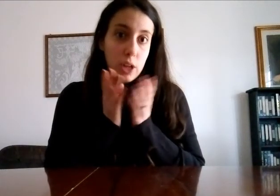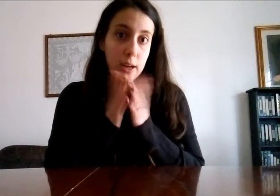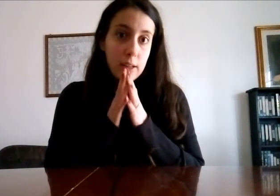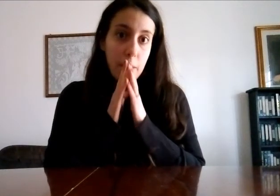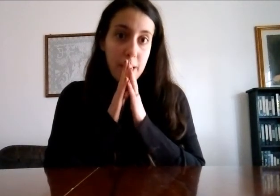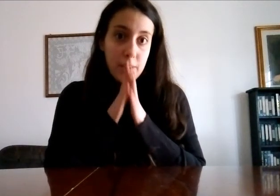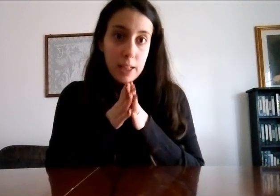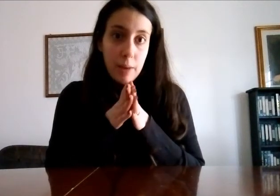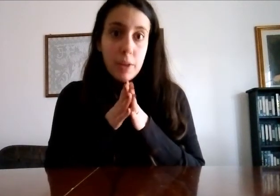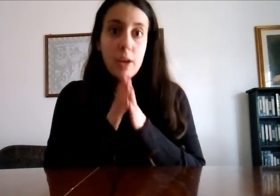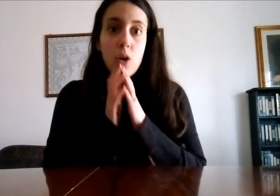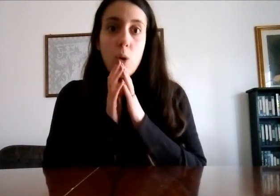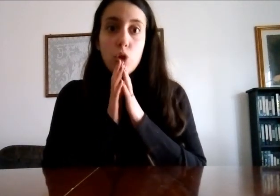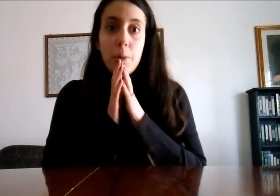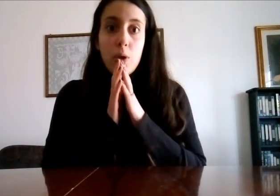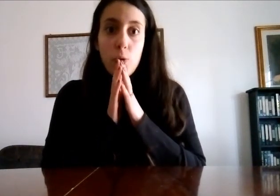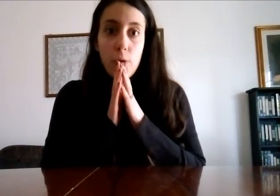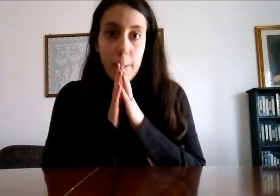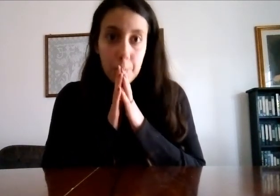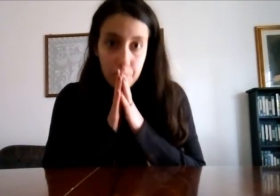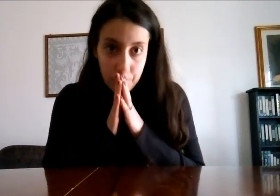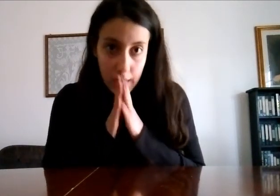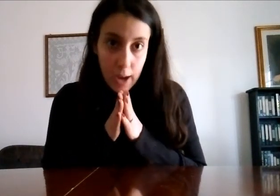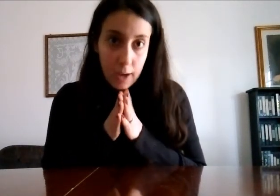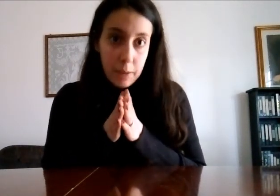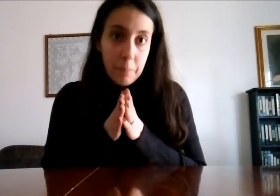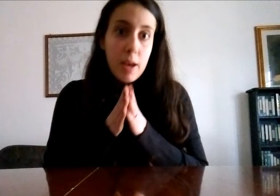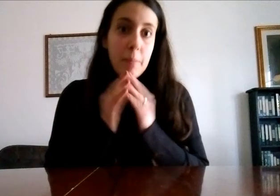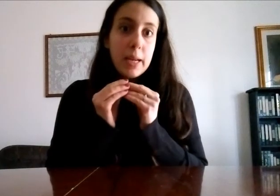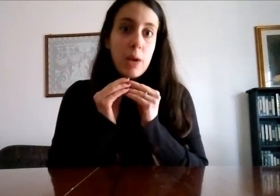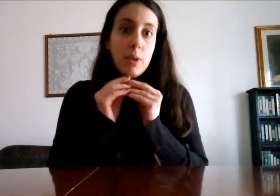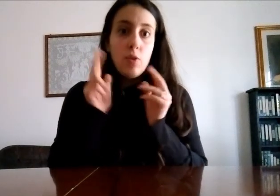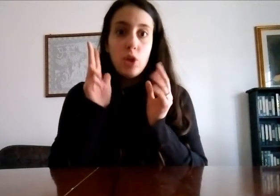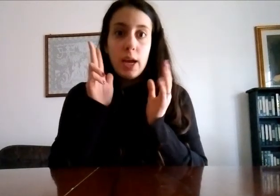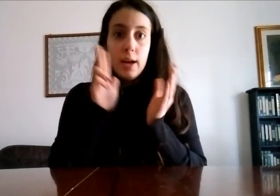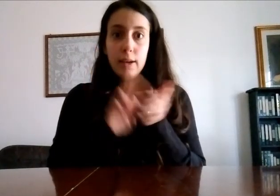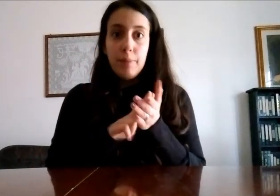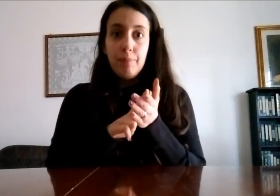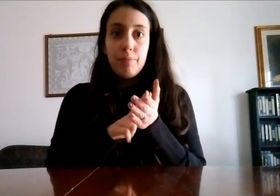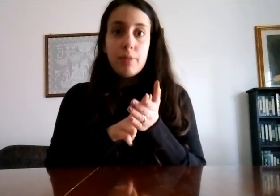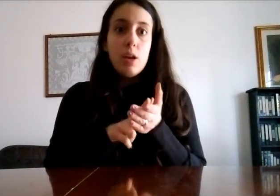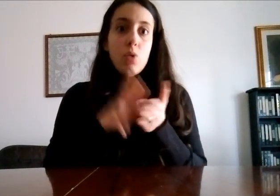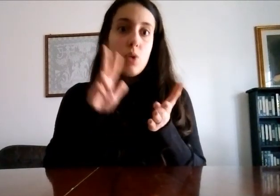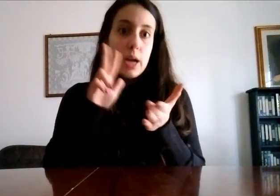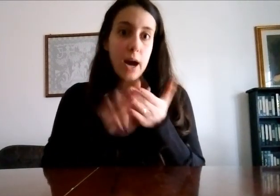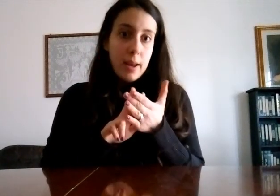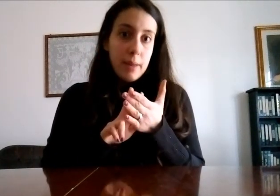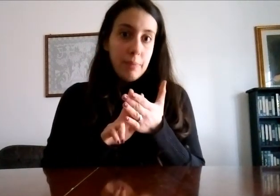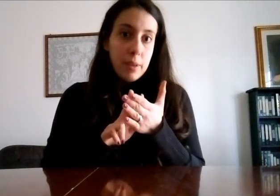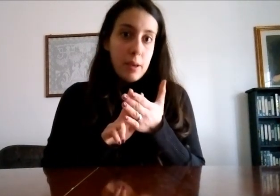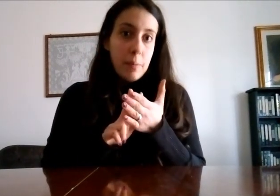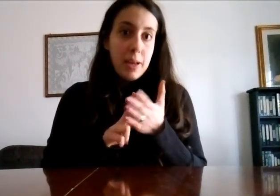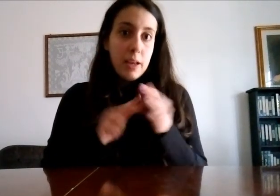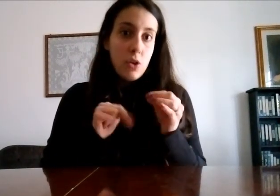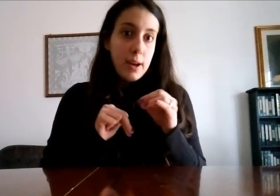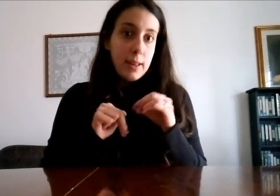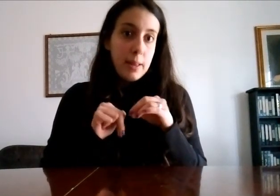anni della mia vita ho avuto paura dei cani perché quando avevo 3 anni un cane per rincorrere a dei